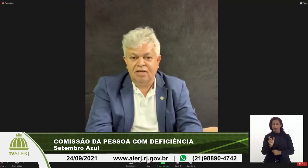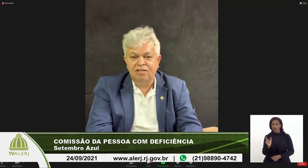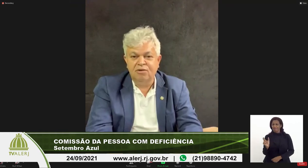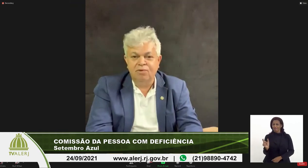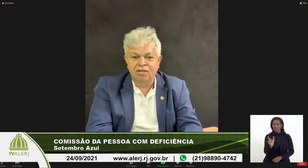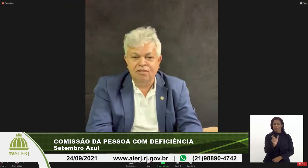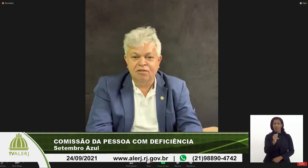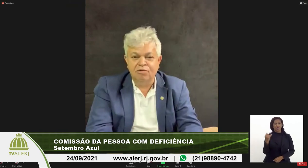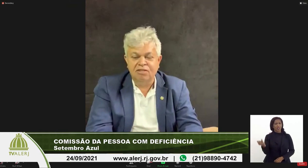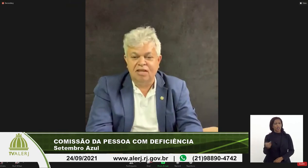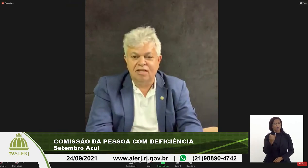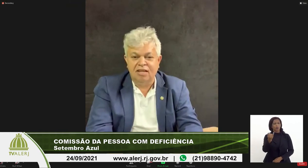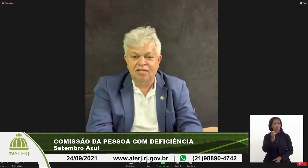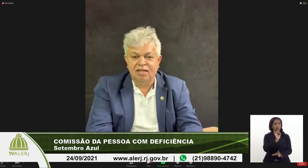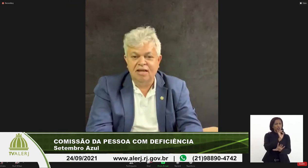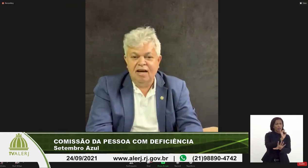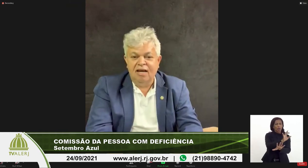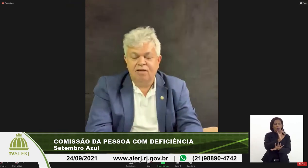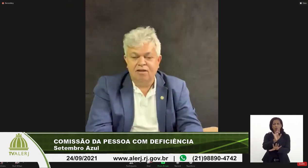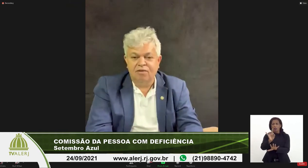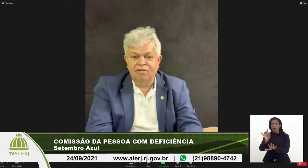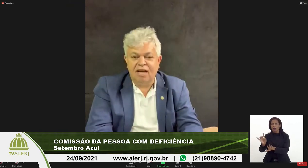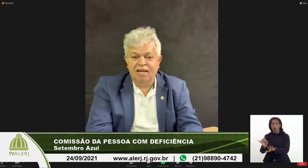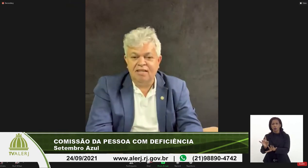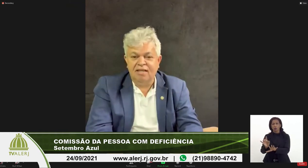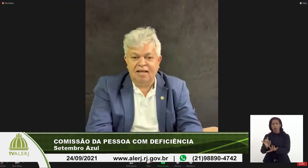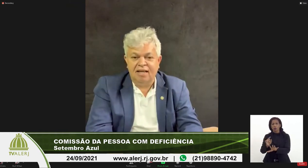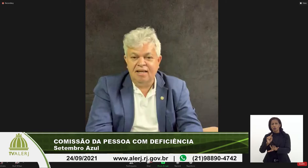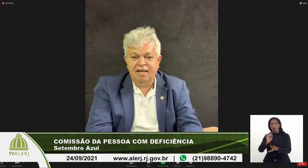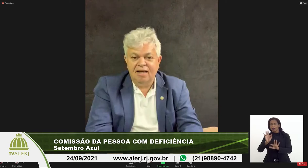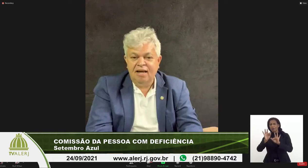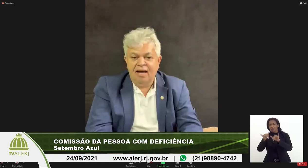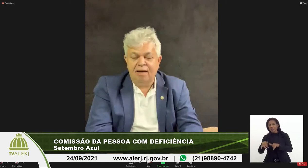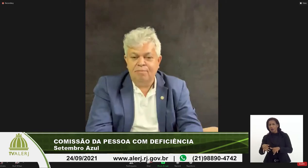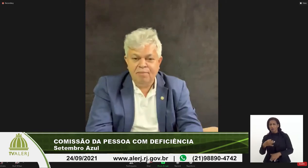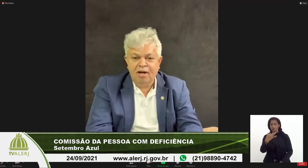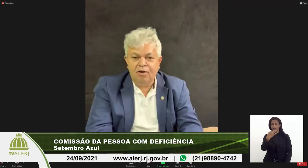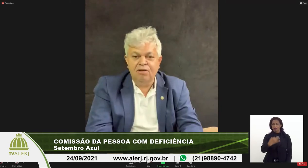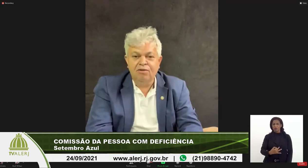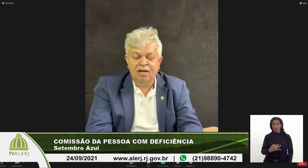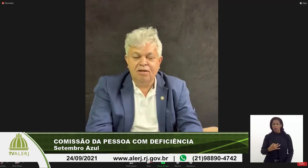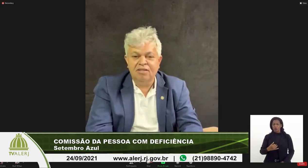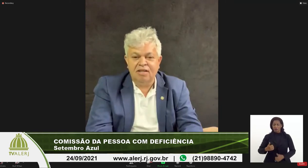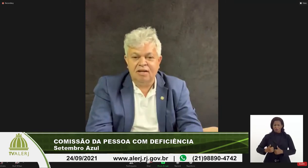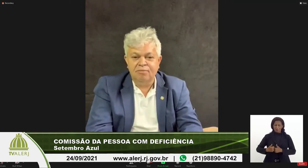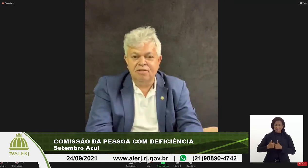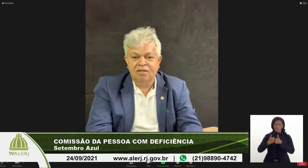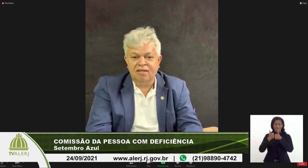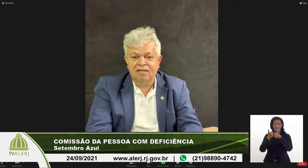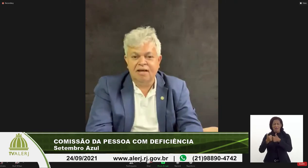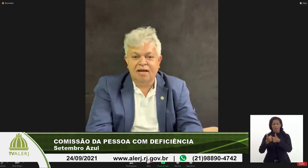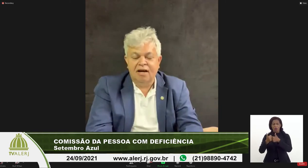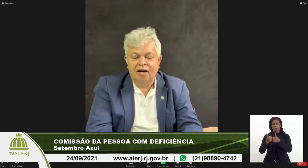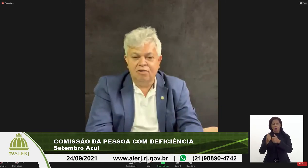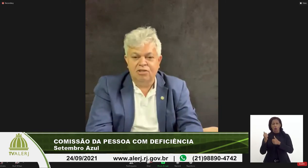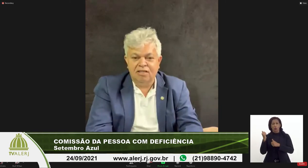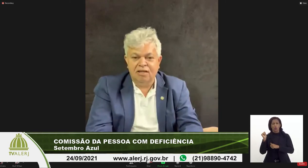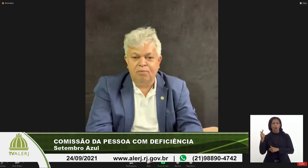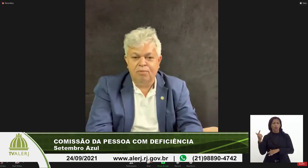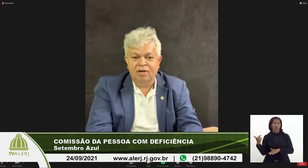importantes e com isso com certeza nós vamos sair daqui bem melhor do que nós entramos nessa